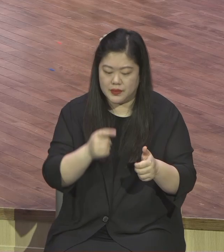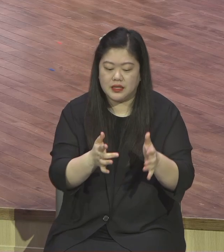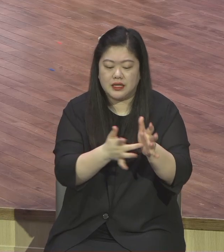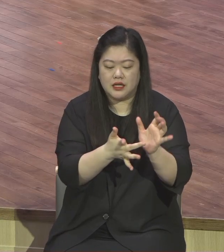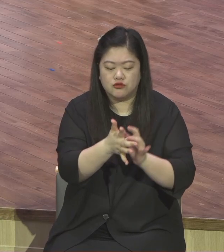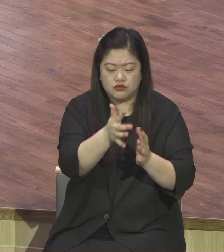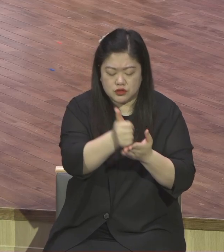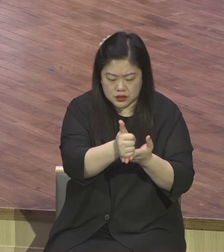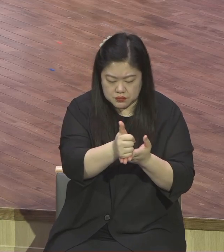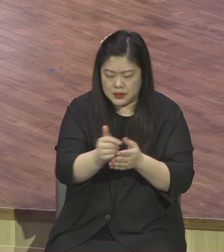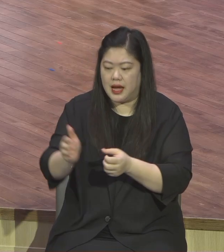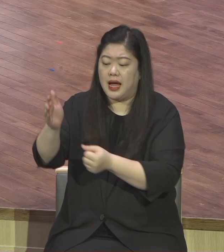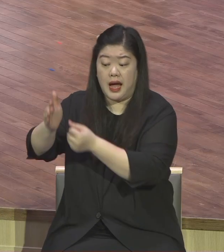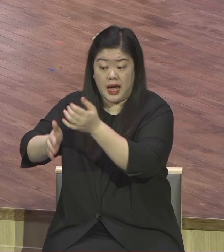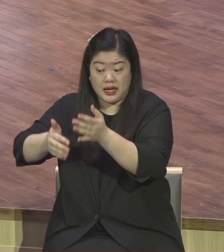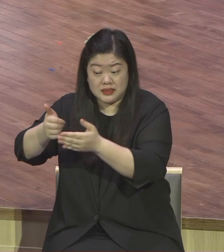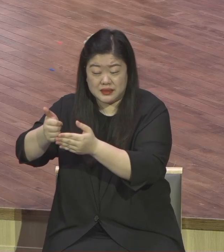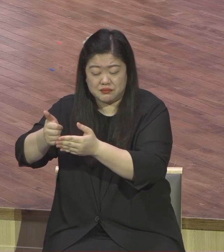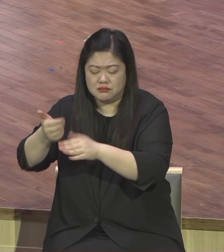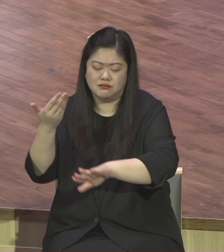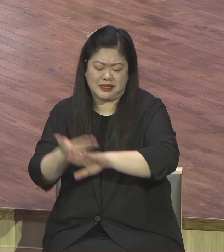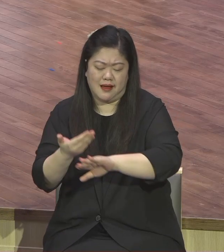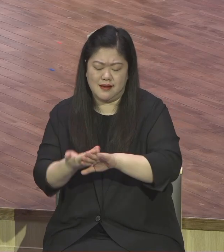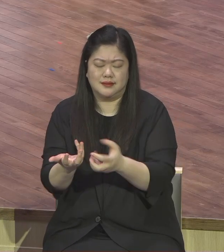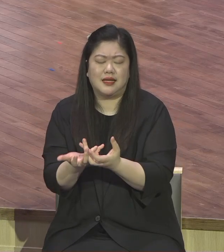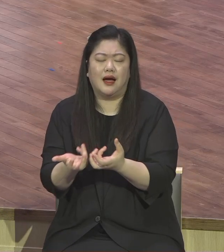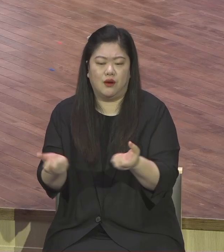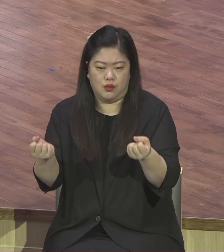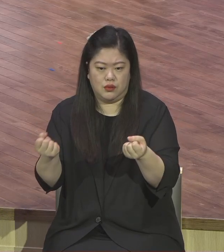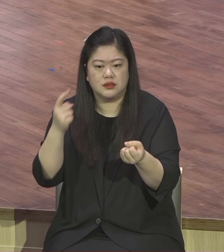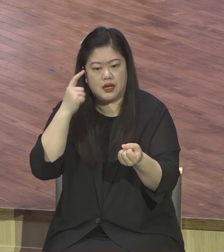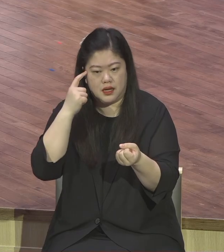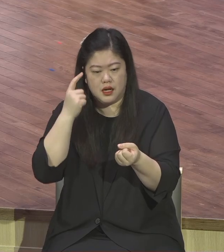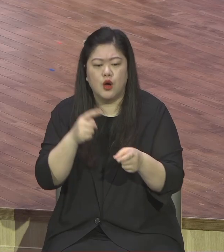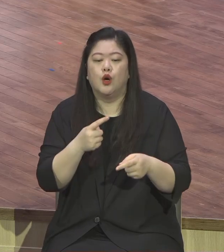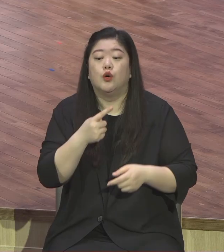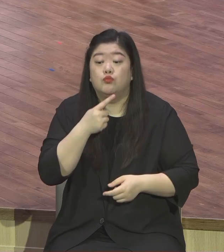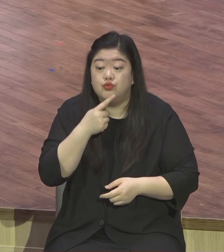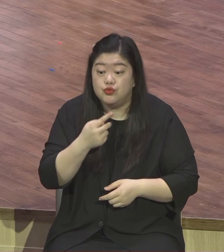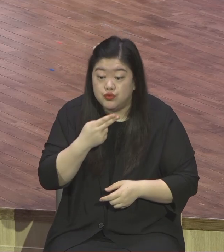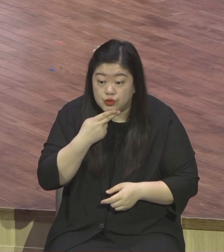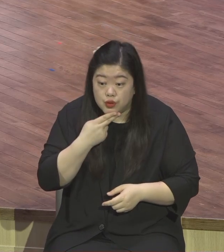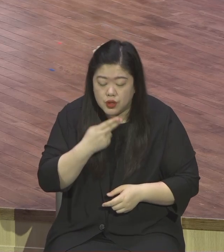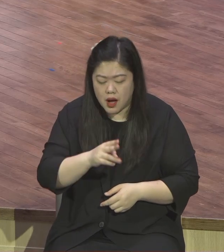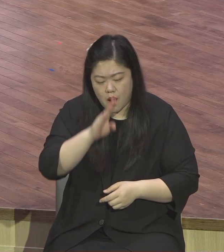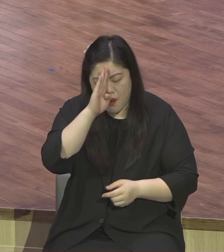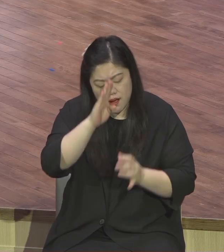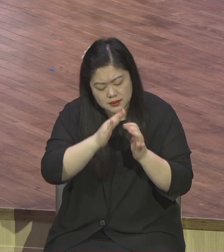좋은 일만 했죠. 가난한 사람들을 위해서 어려운 분들을 위해서